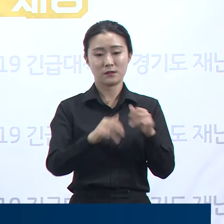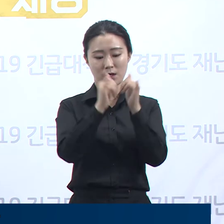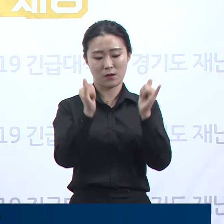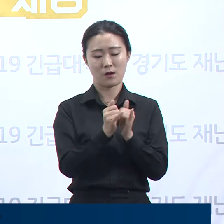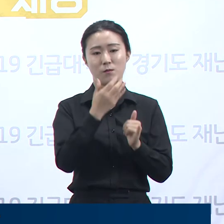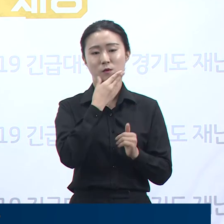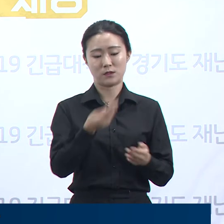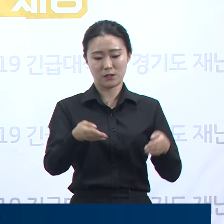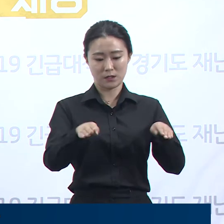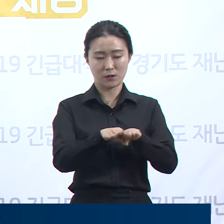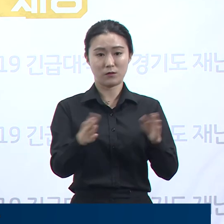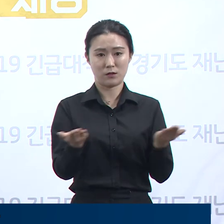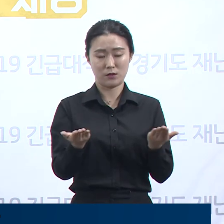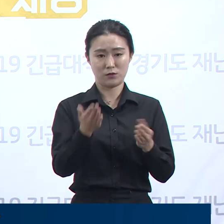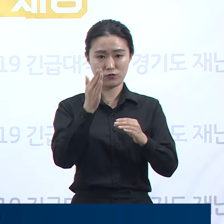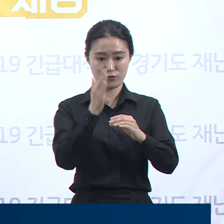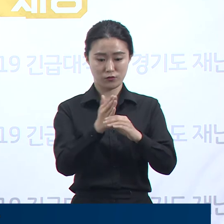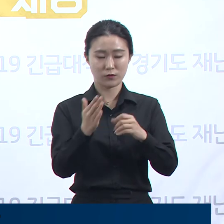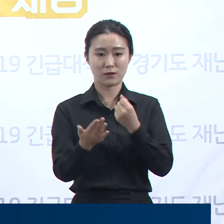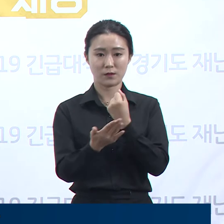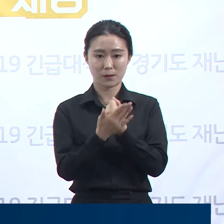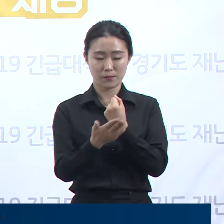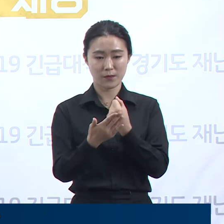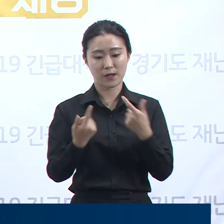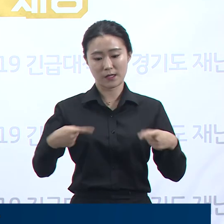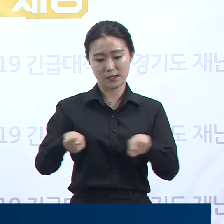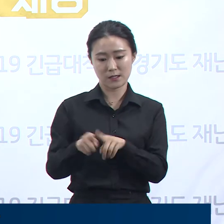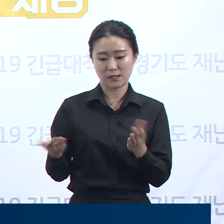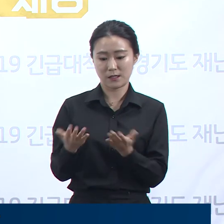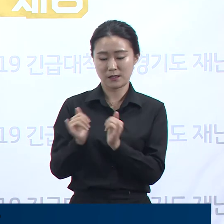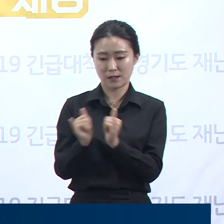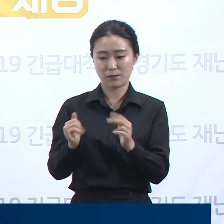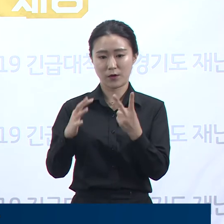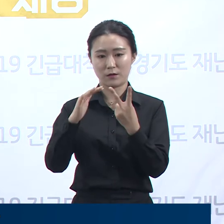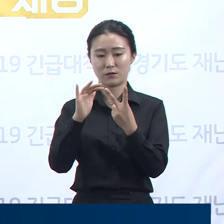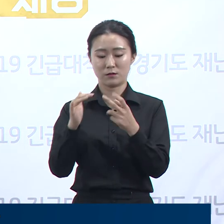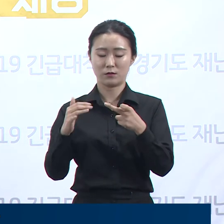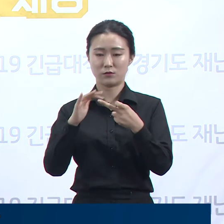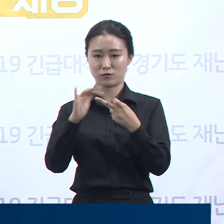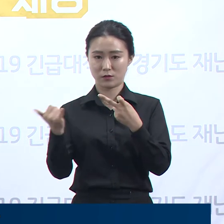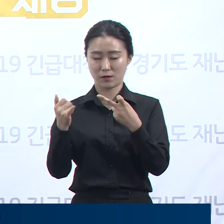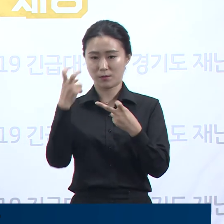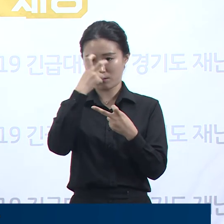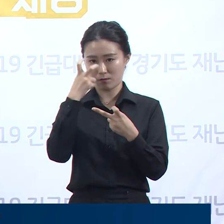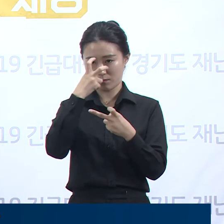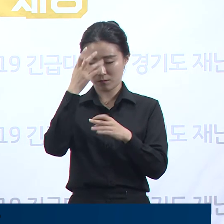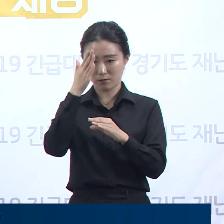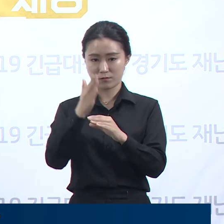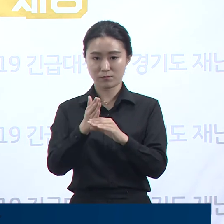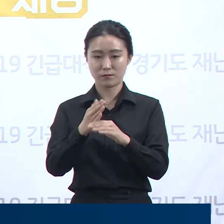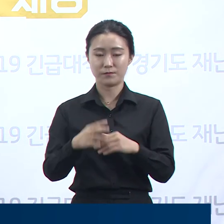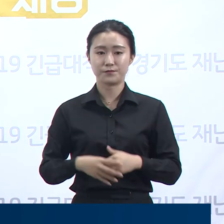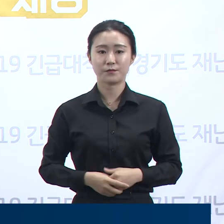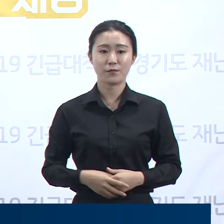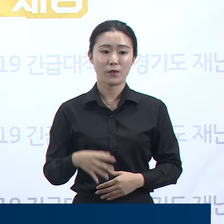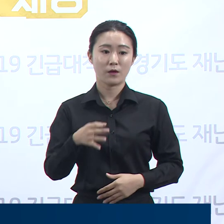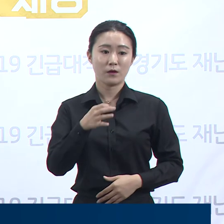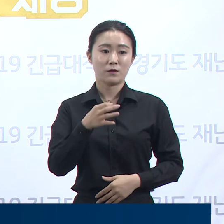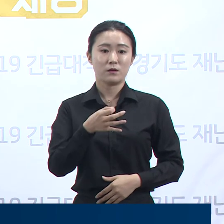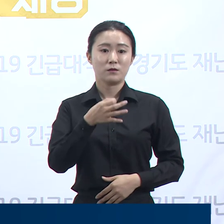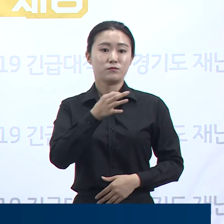종사자 및 입소자 12명에 대해 전수검사를 시행 중입니다. 부천시 성모병원 관련 확진